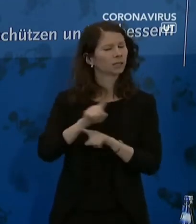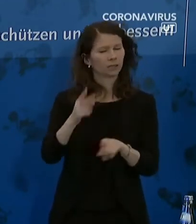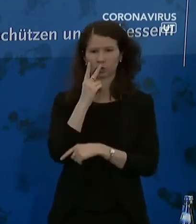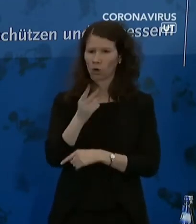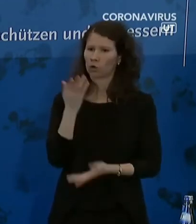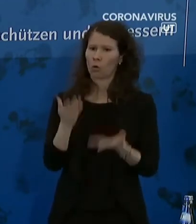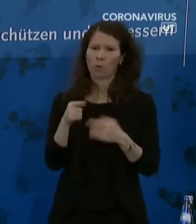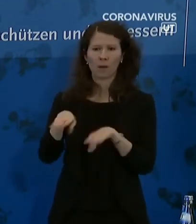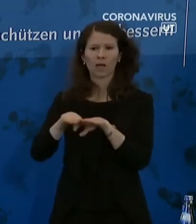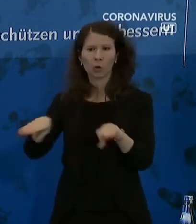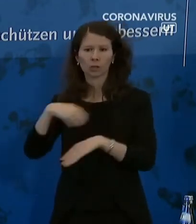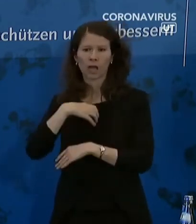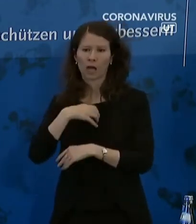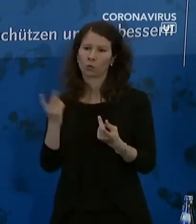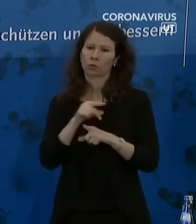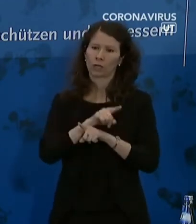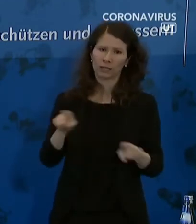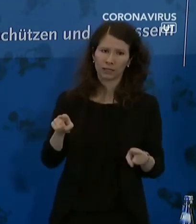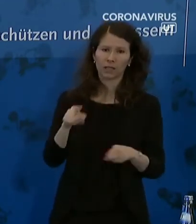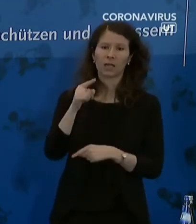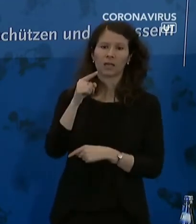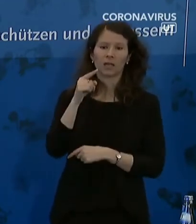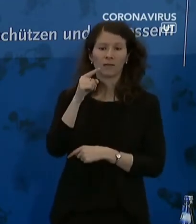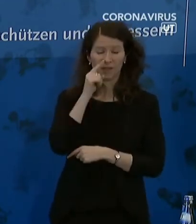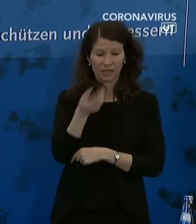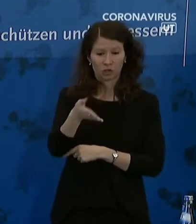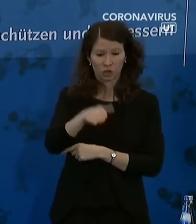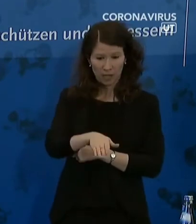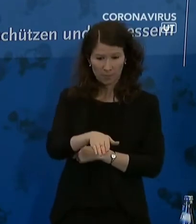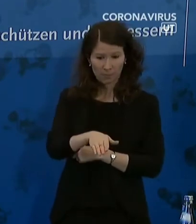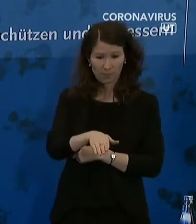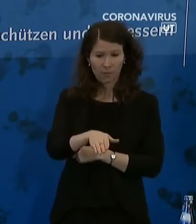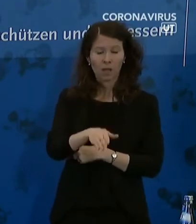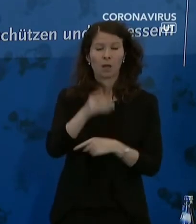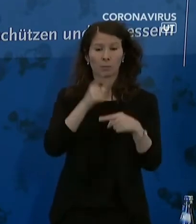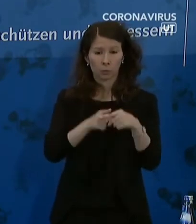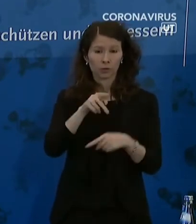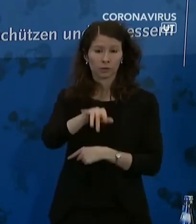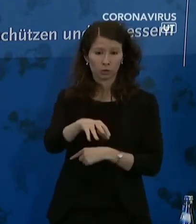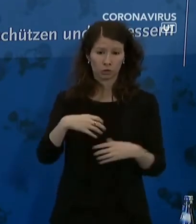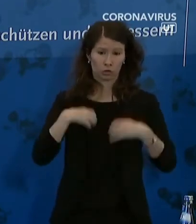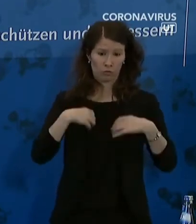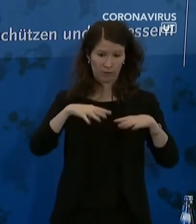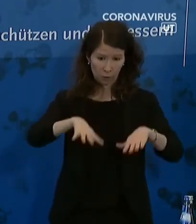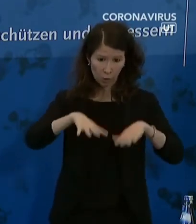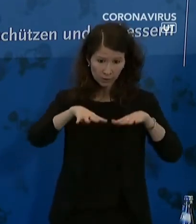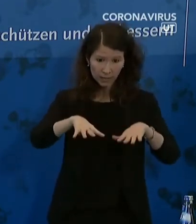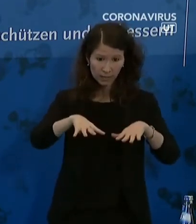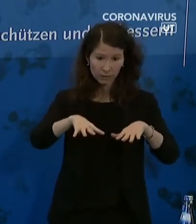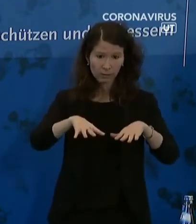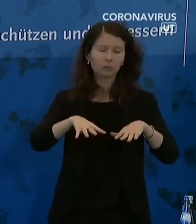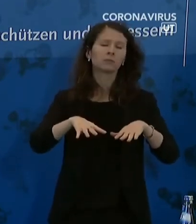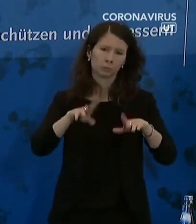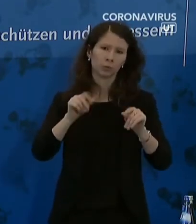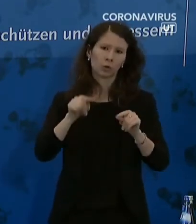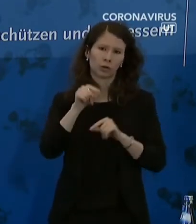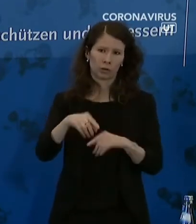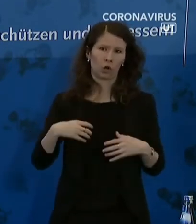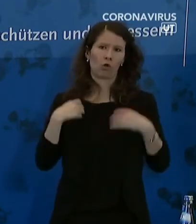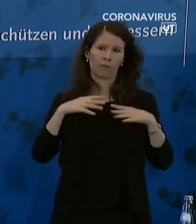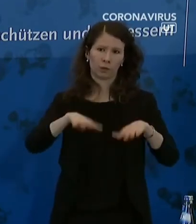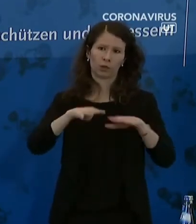sie dann Grundkrankheiten hatten oder nicht, sondern im Nachhinein erhalten wir dann die Informationen, ob die Menschen